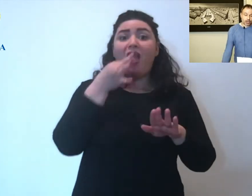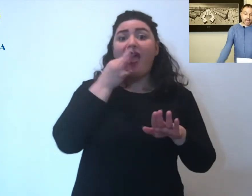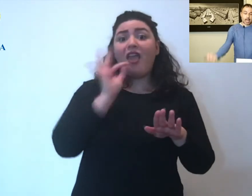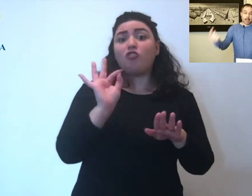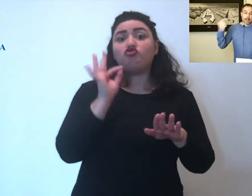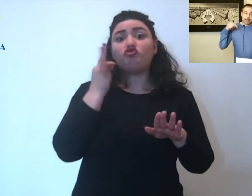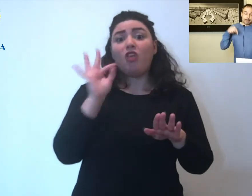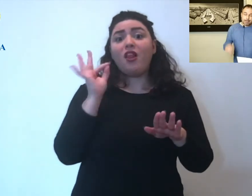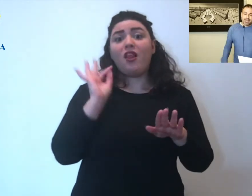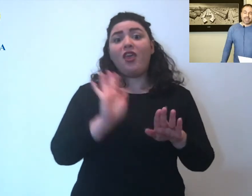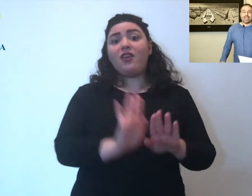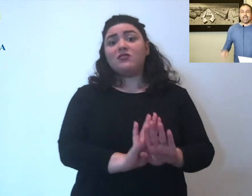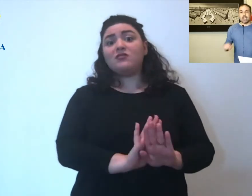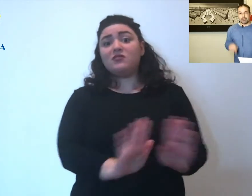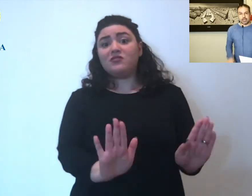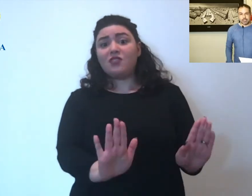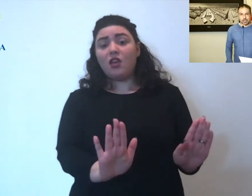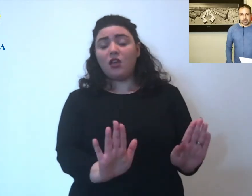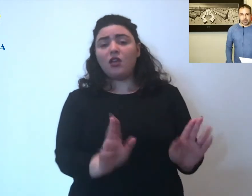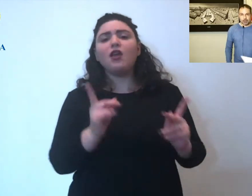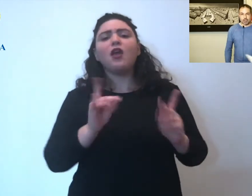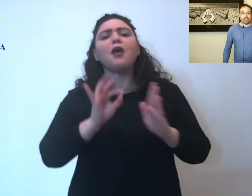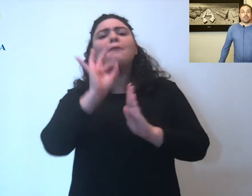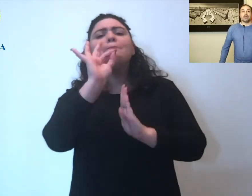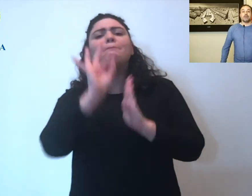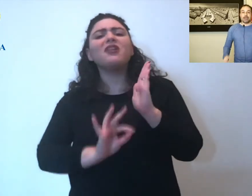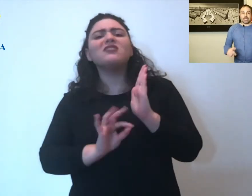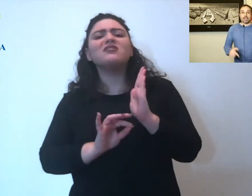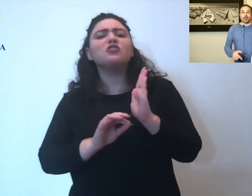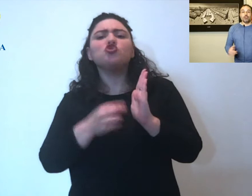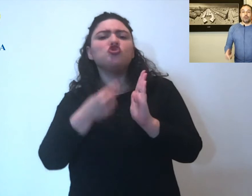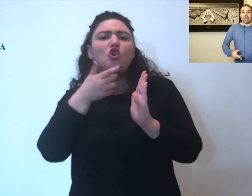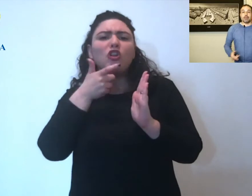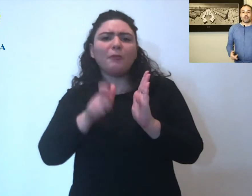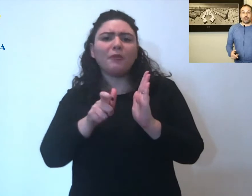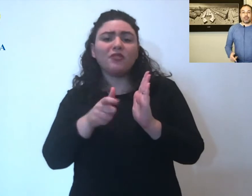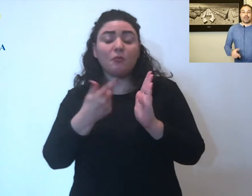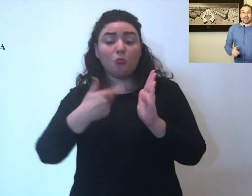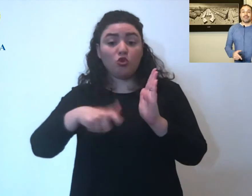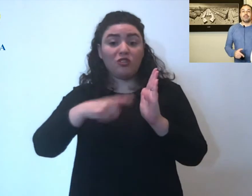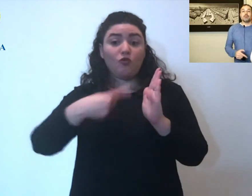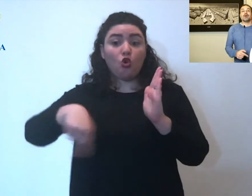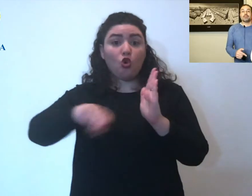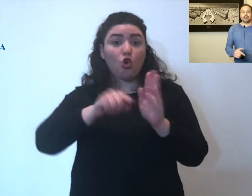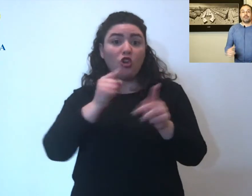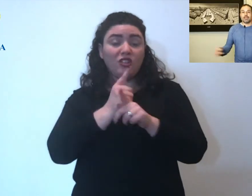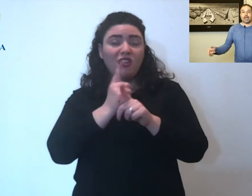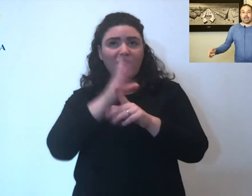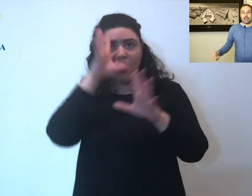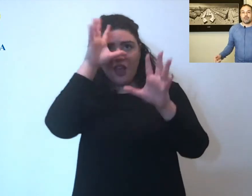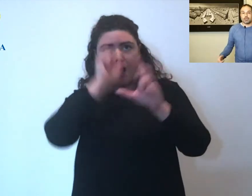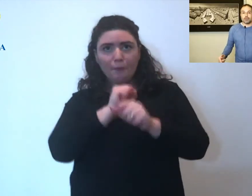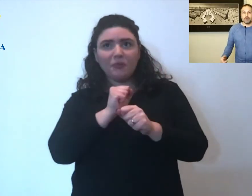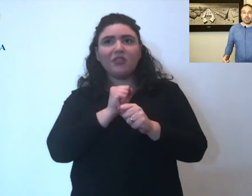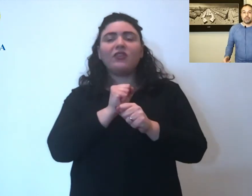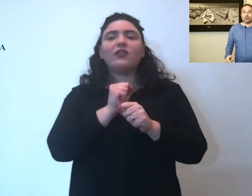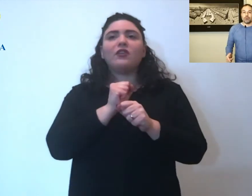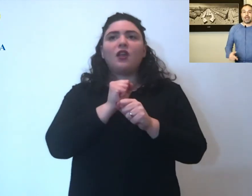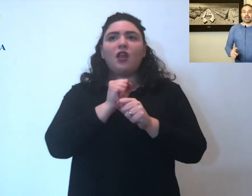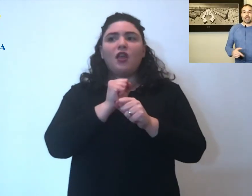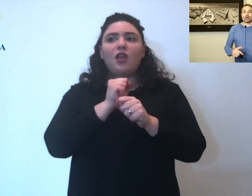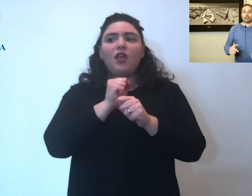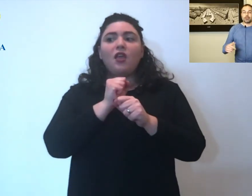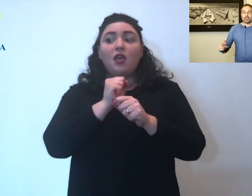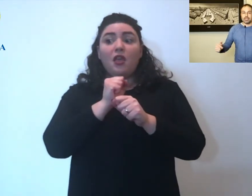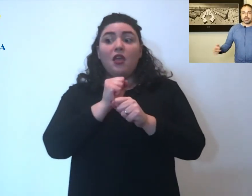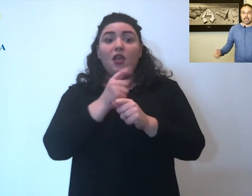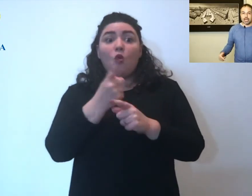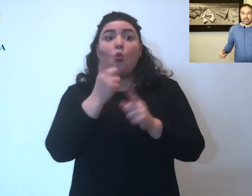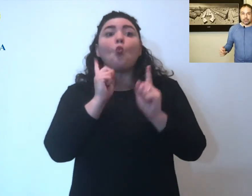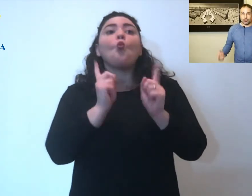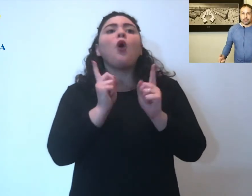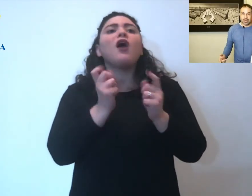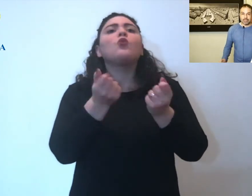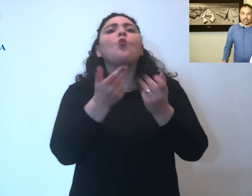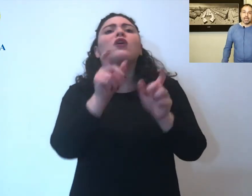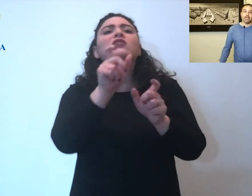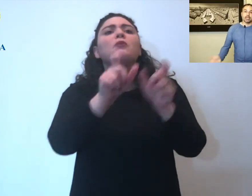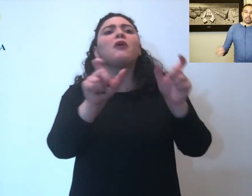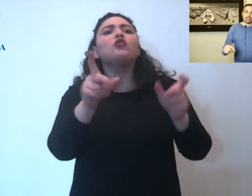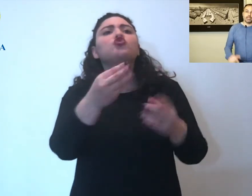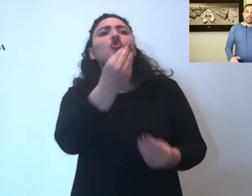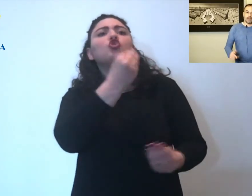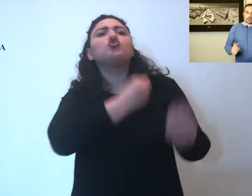eccellenza allora perché le preiscrizioni perché noi dobbiamo cercare di quantificare in questo momento quella che è una potenziale